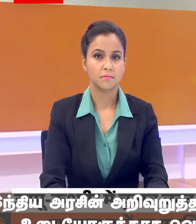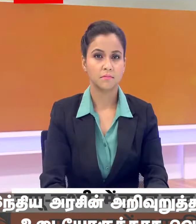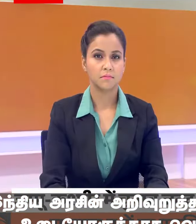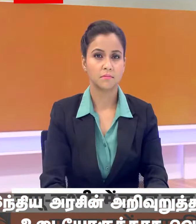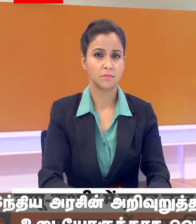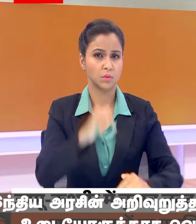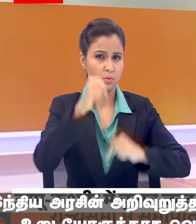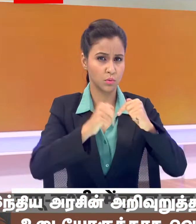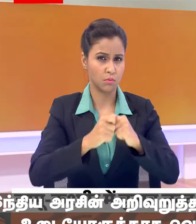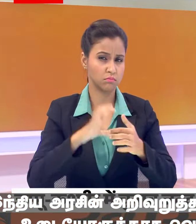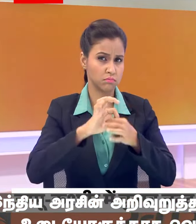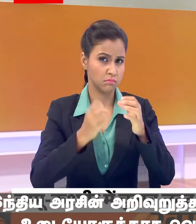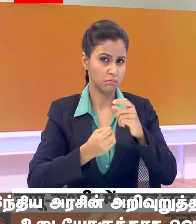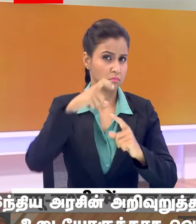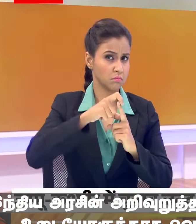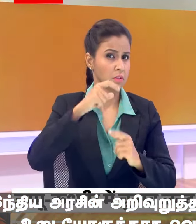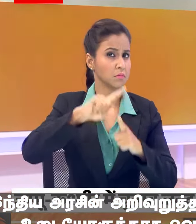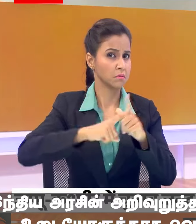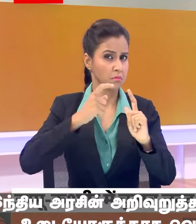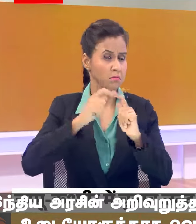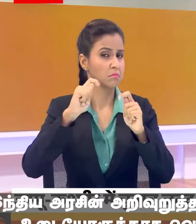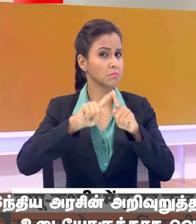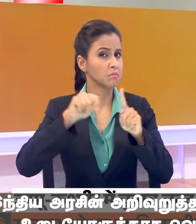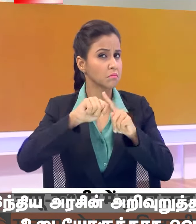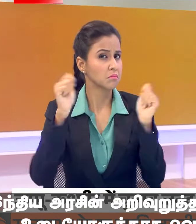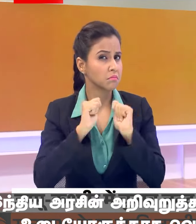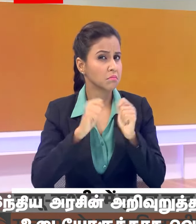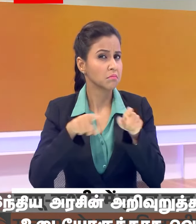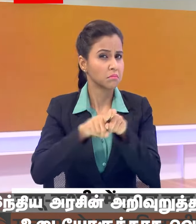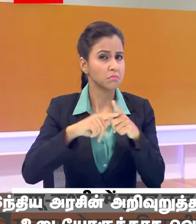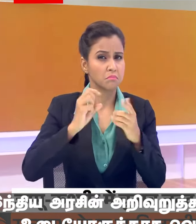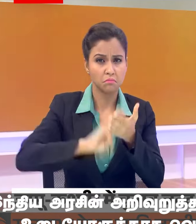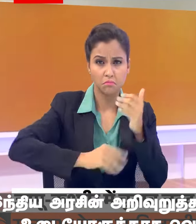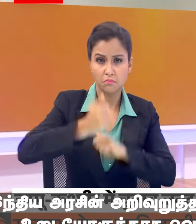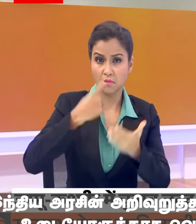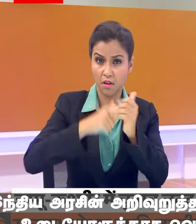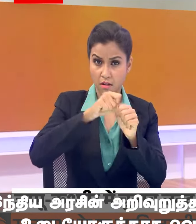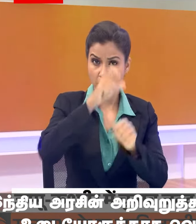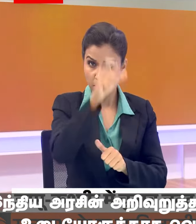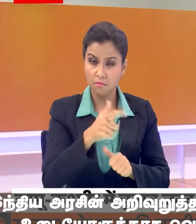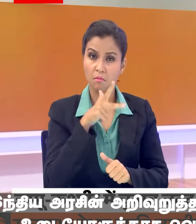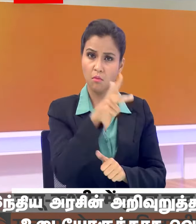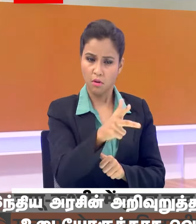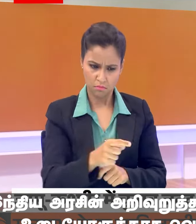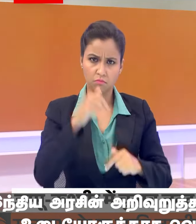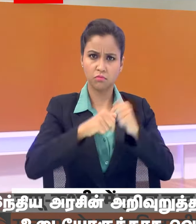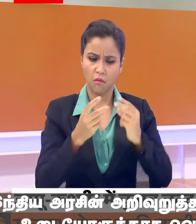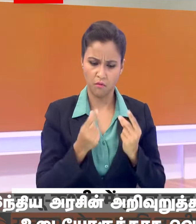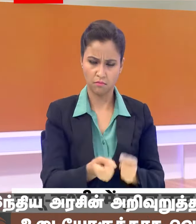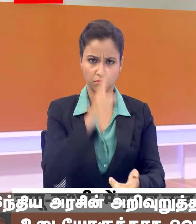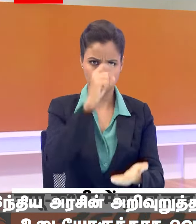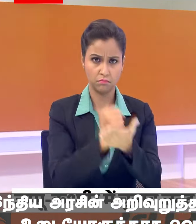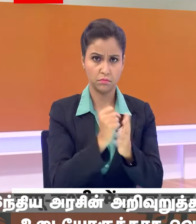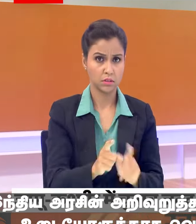चुनाव आयोग का जम्मु कश्मीर दवरा मुख्य चुनाव आयोग्त राजीव कुमार ने कहा आयोग जल्द से जल्द चुनाव कराने को प्रतिबद